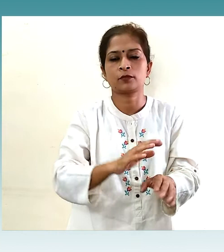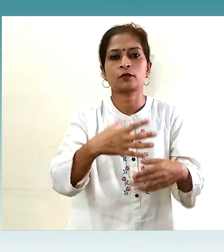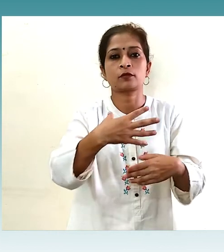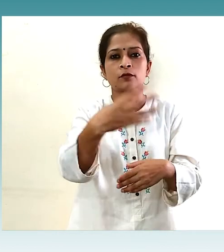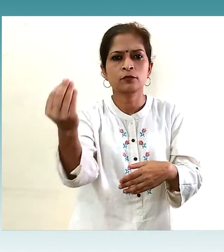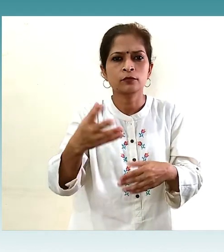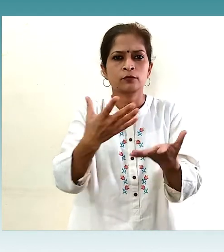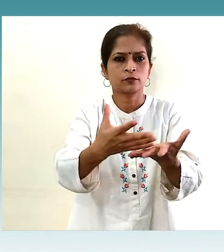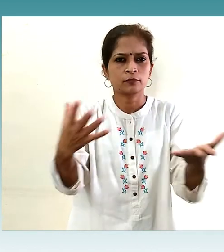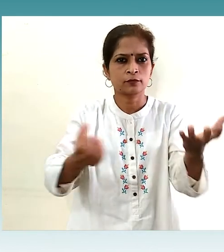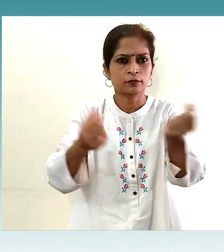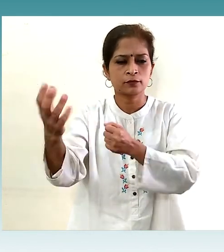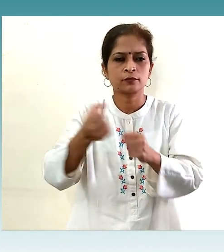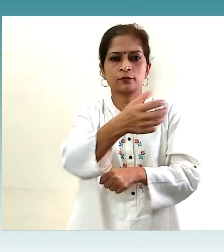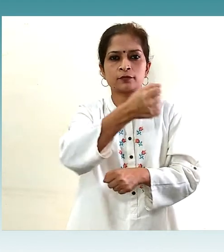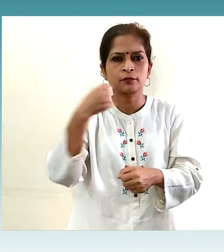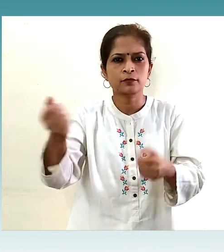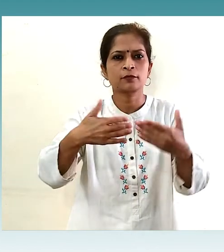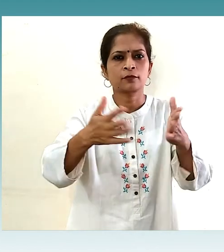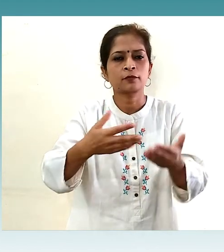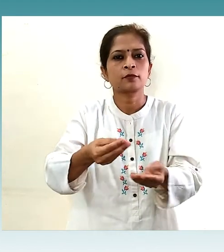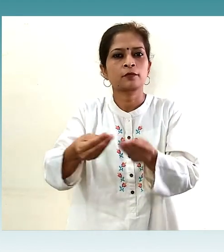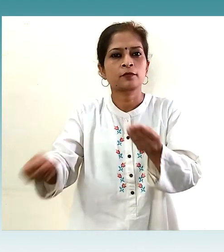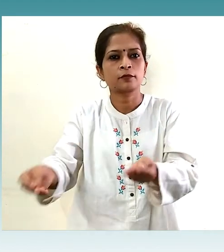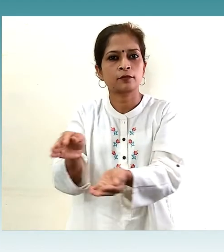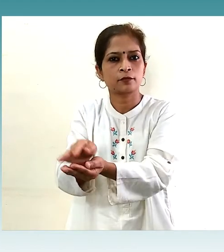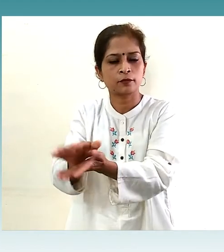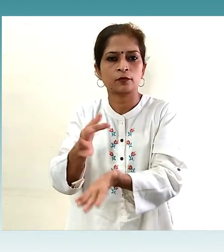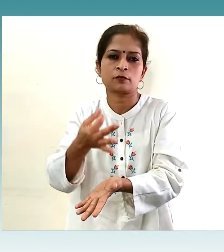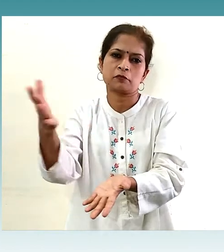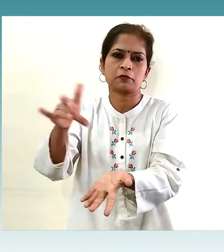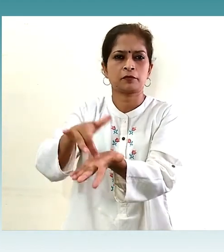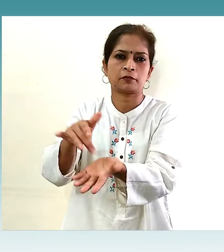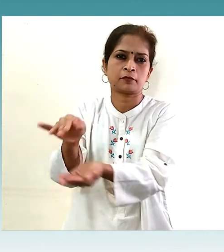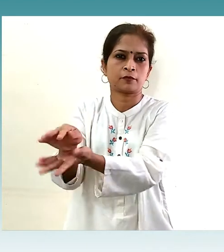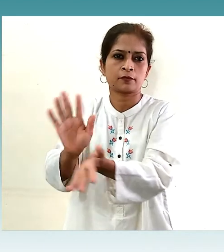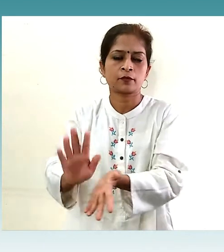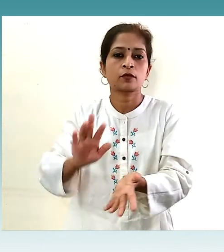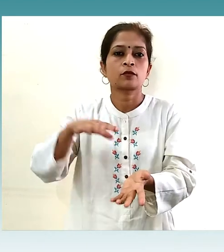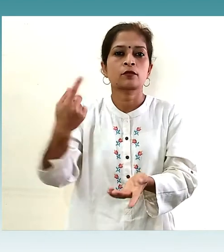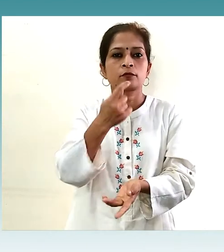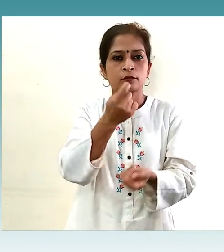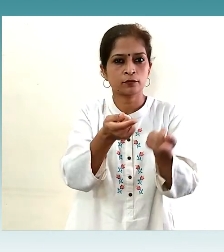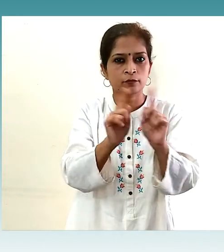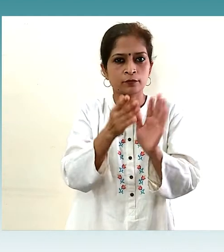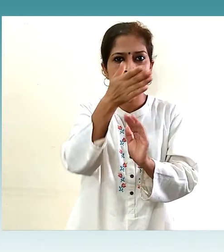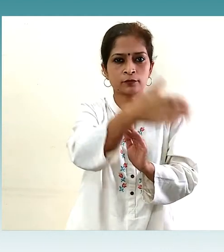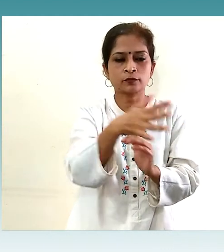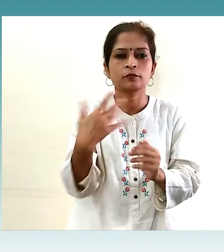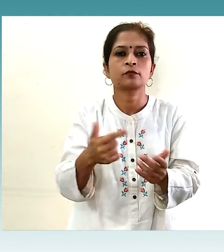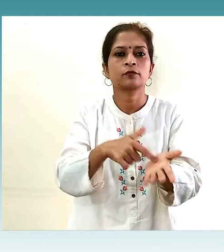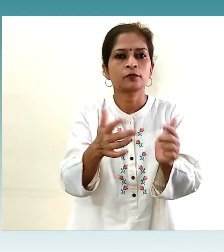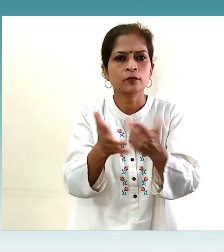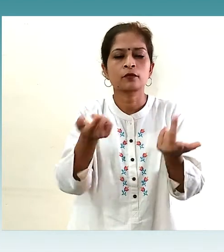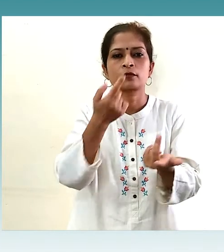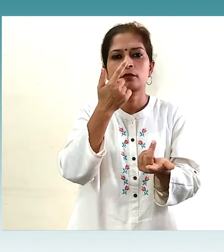लाया सारा सामान दर्वाजे के पास या किसी अलग जगह पर रख दें अब सीधे बात्रूम जाएं, हाथ और